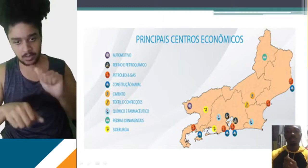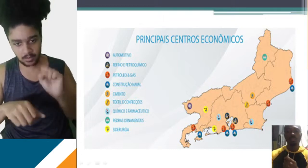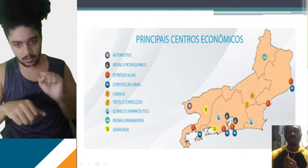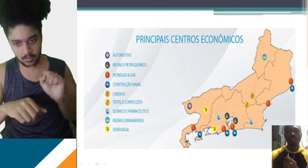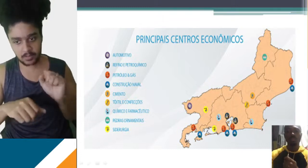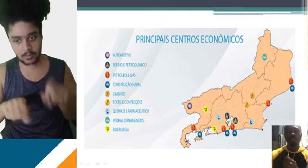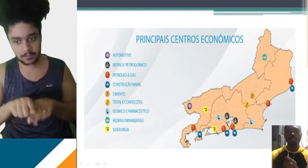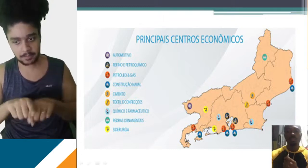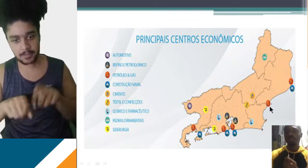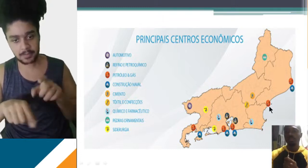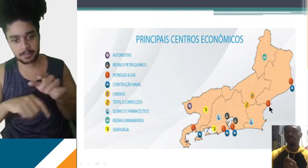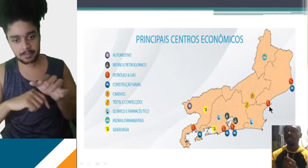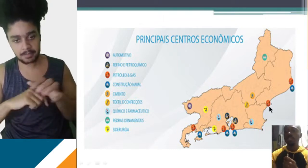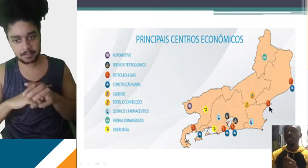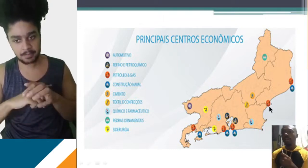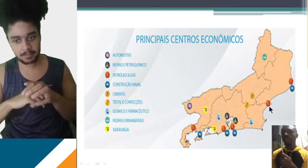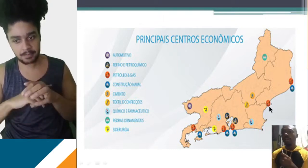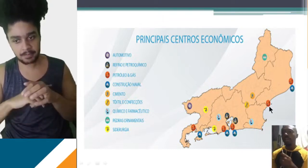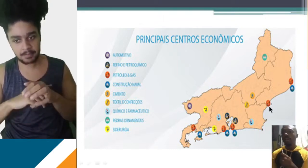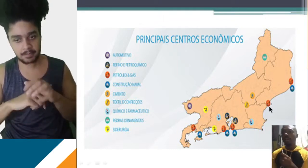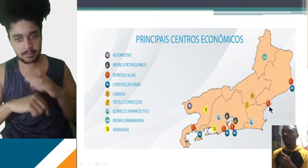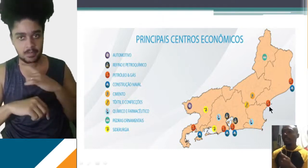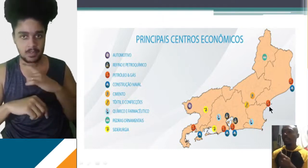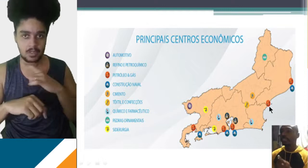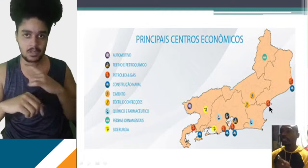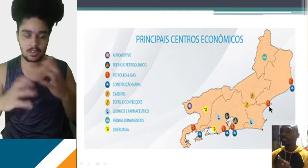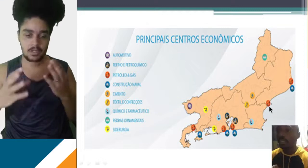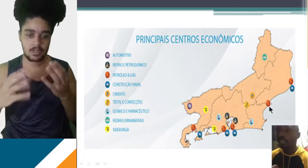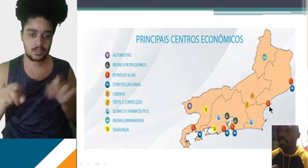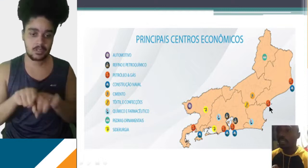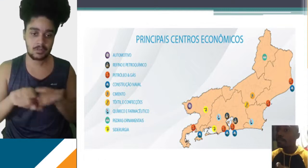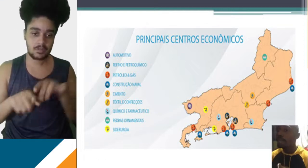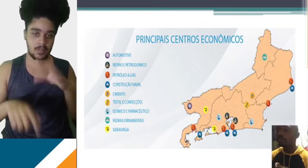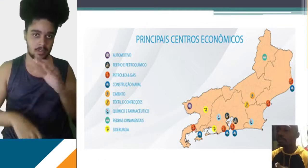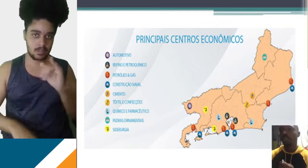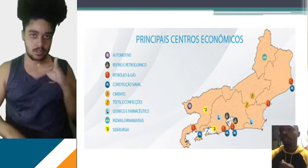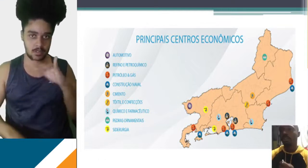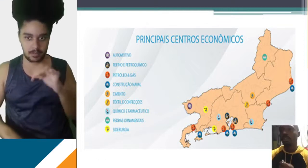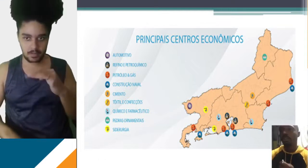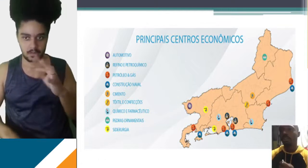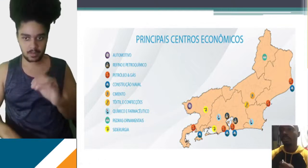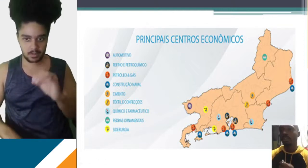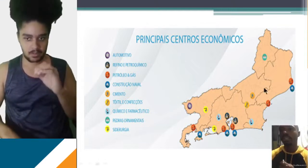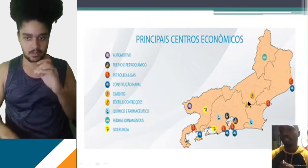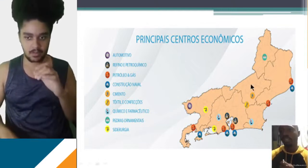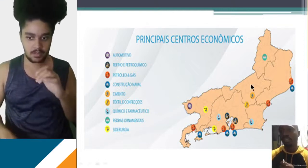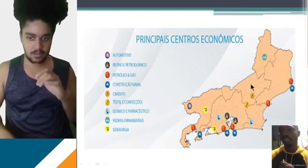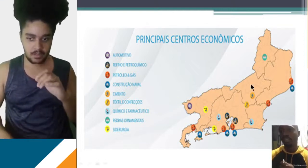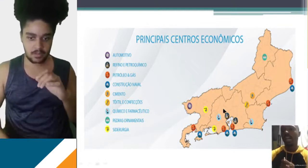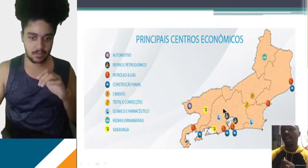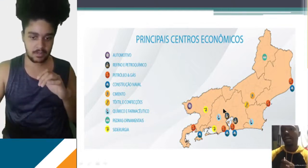aqui norte e noroeste do nosso estado. A gente também vai ter cimento, que é aqui, ó, nas grandes